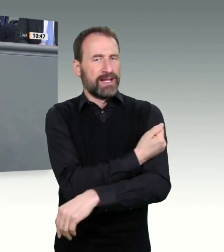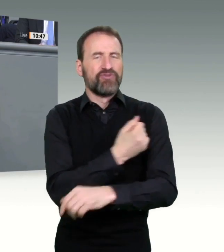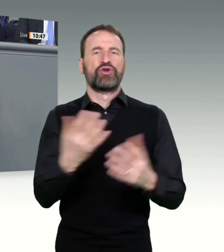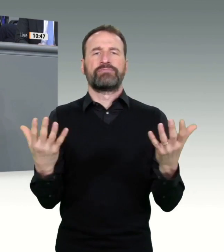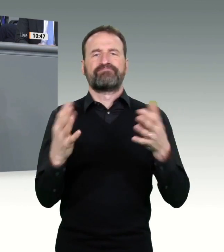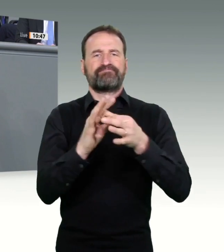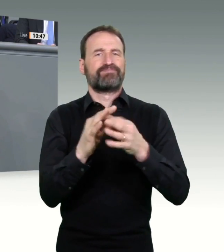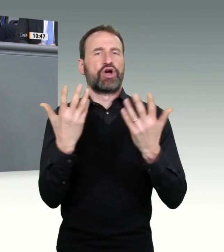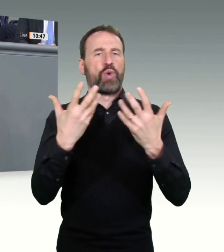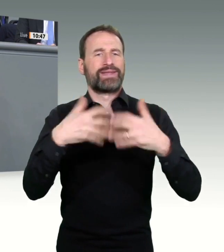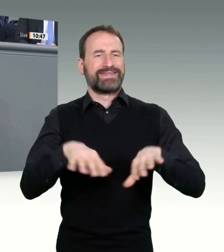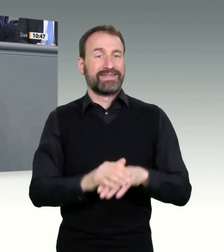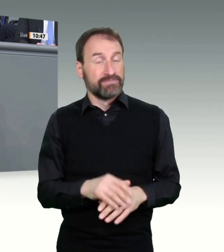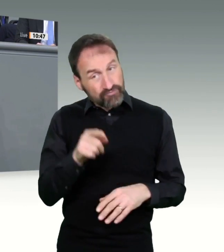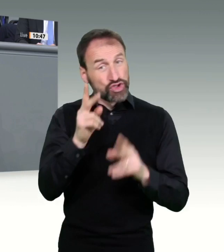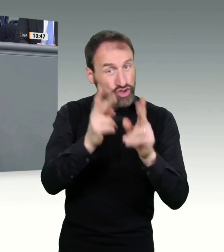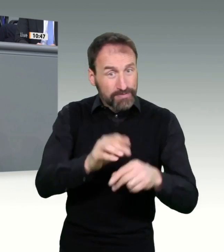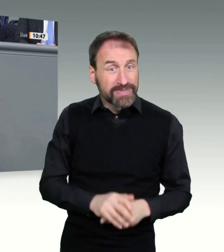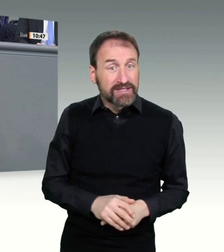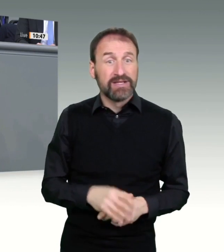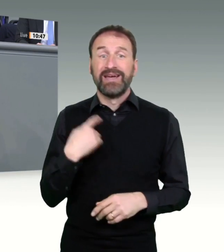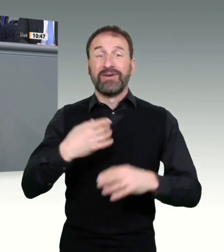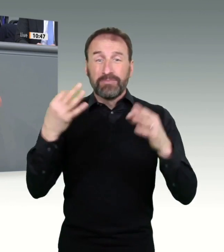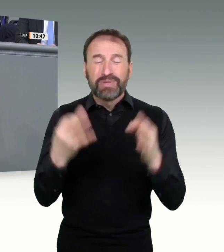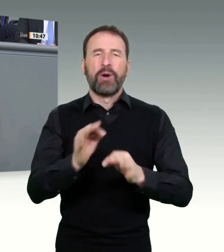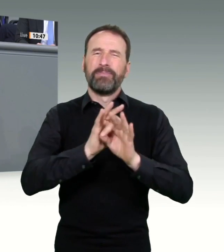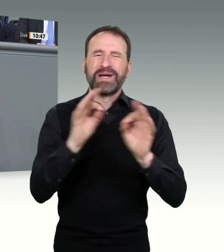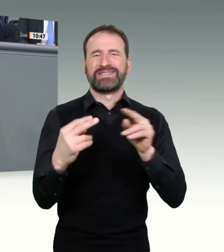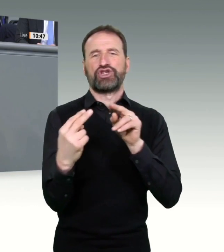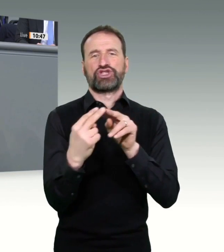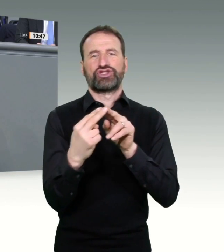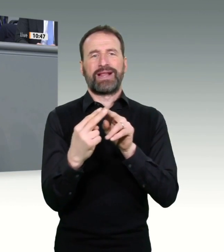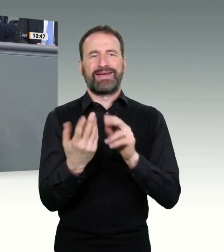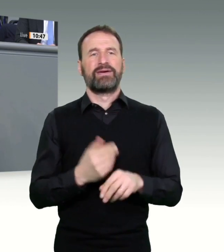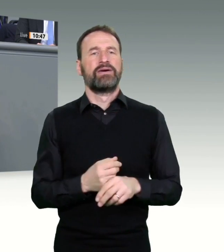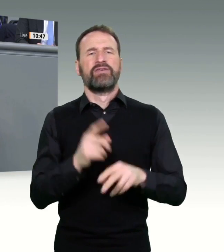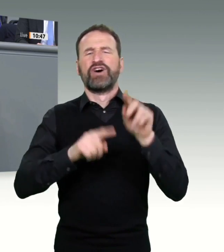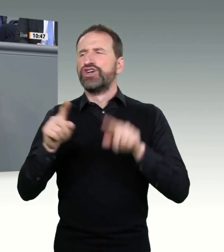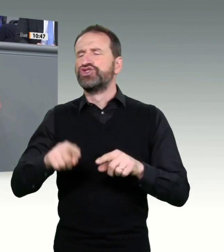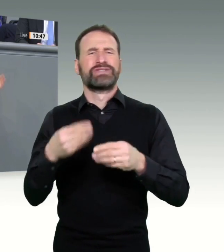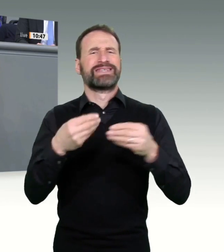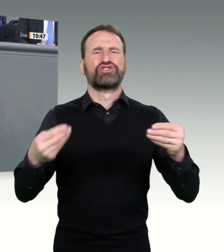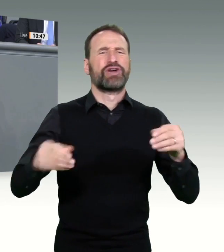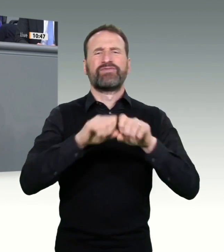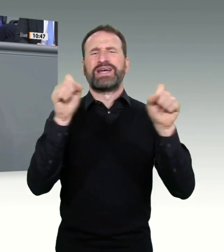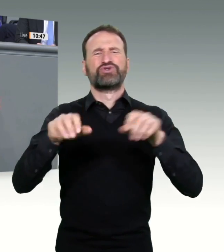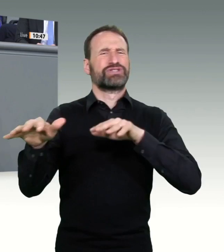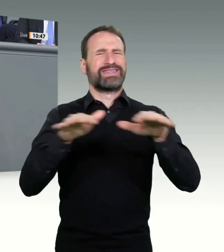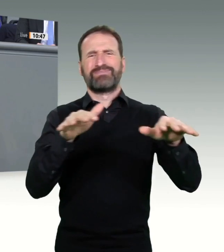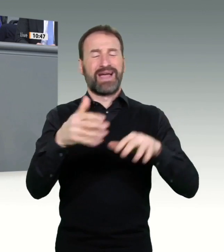Probleme der Impfzentren bei der Organisation der Impfung verweisen auf ein viel, viel grundsätzlicheres Problem, nämlich auf den jahrzehntelangen